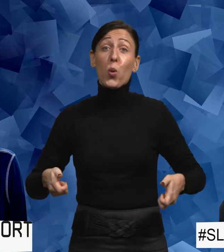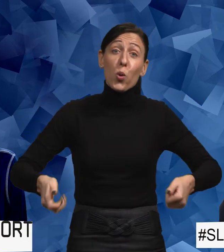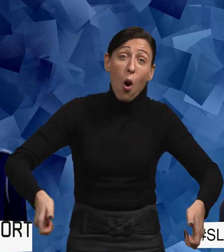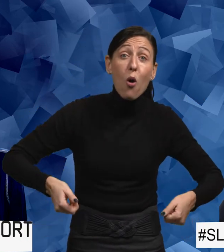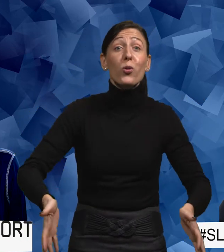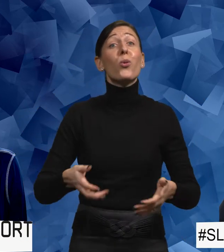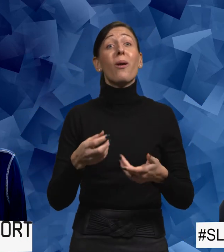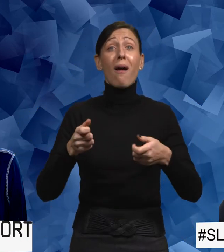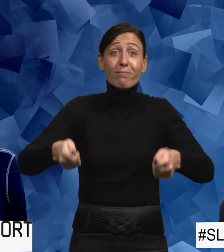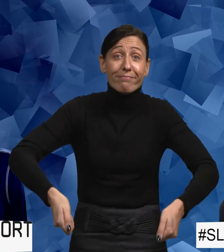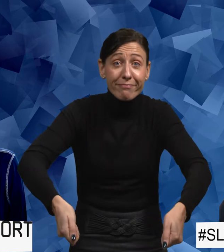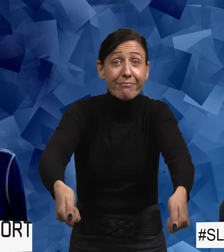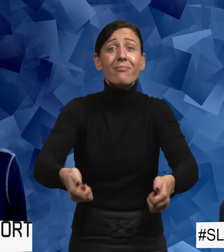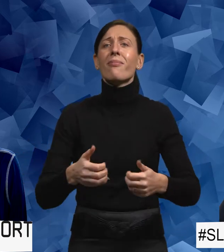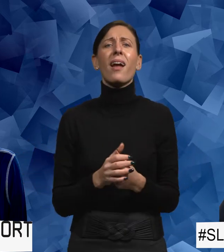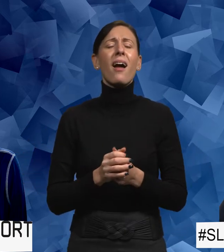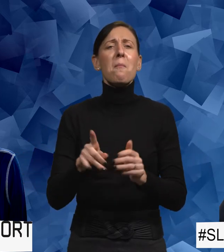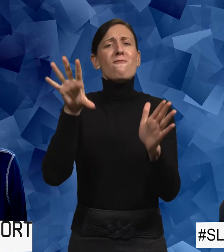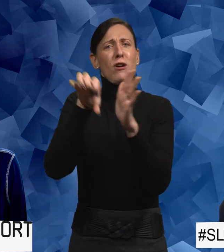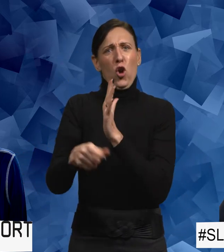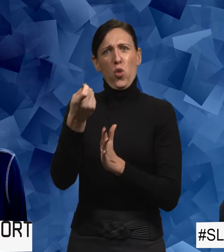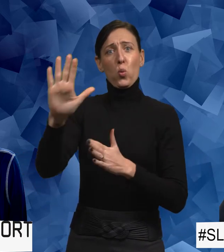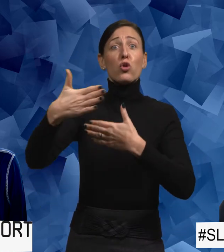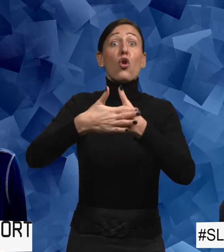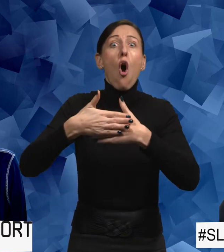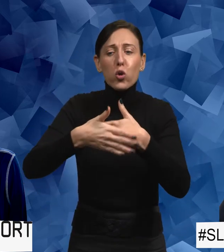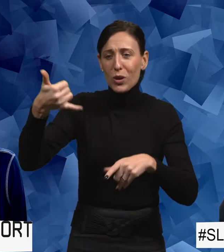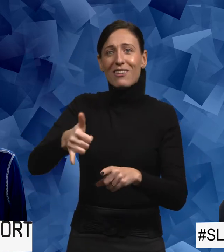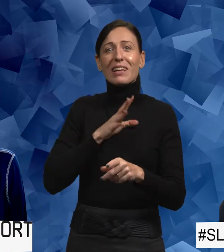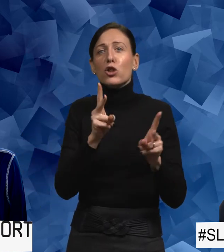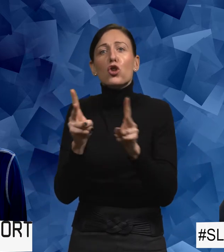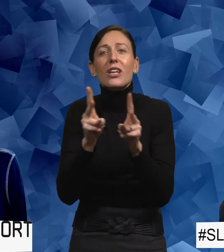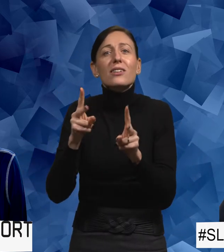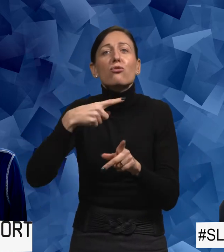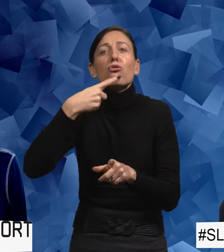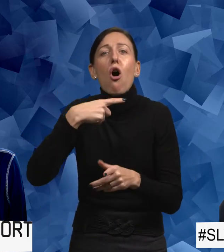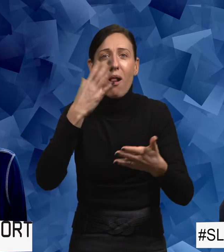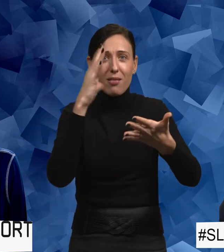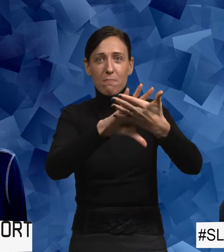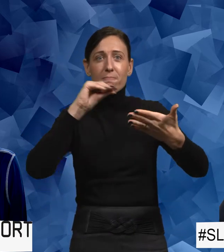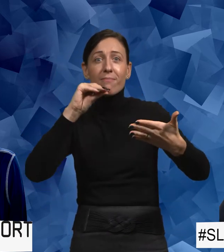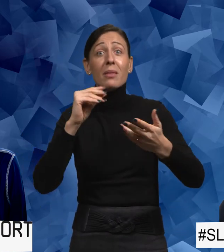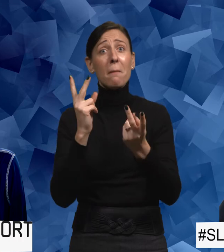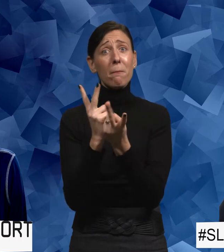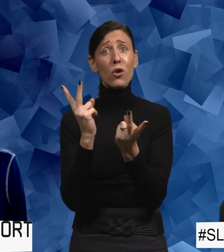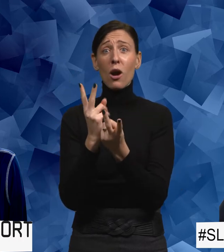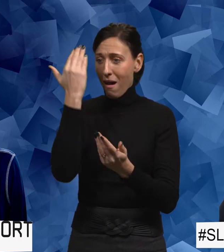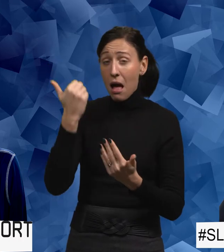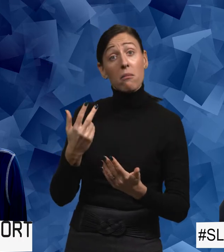rullstolar och så. Och att förstöra någons dator som har syntetiskt tal. Då betyder det att då ska någon annan läsa